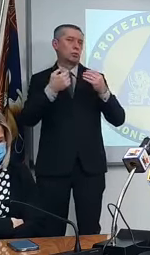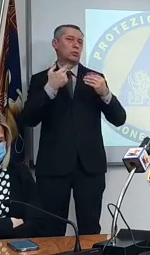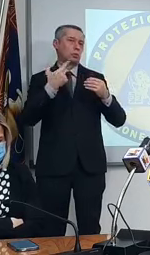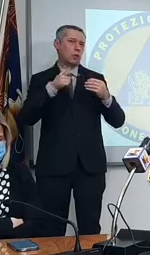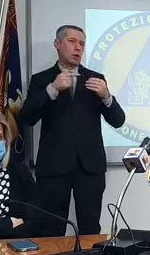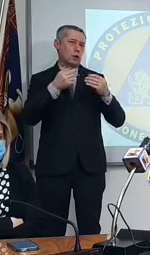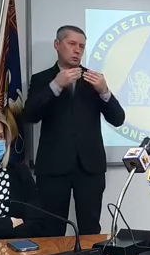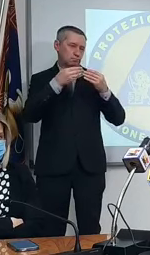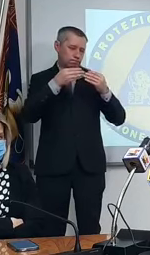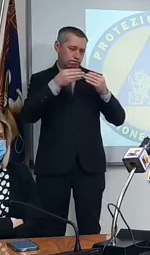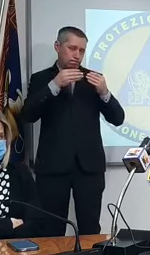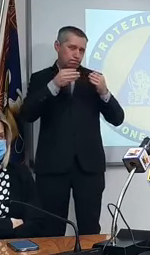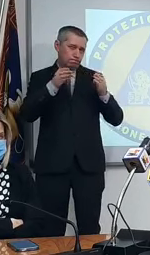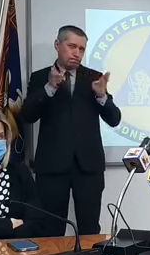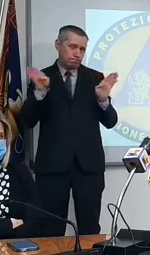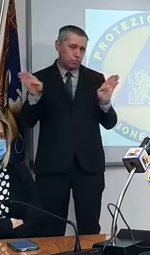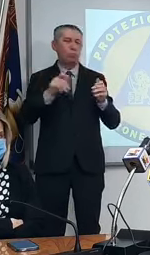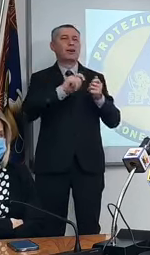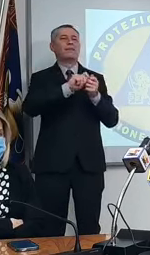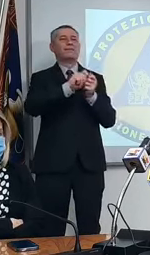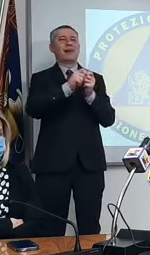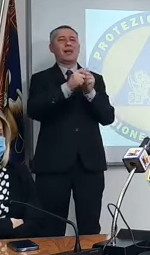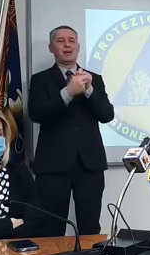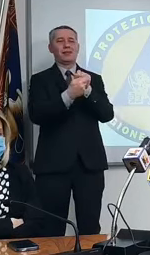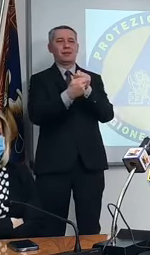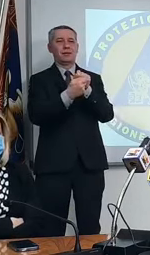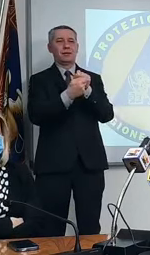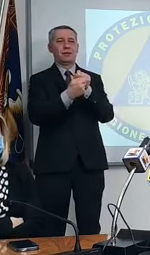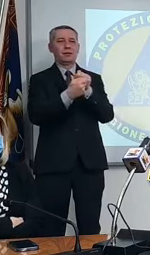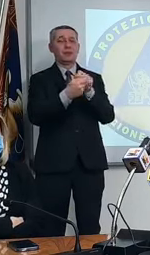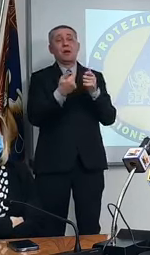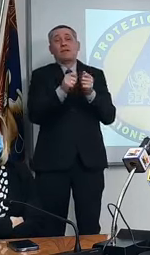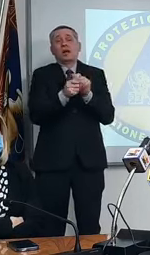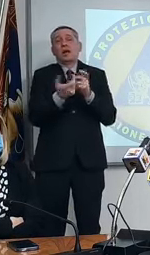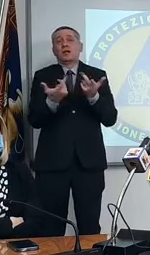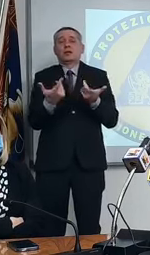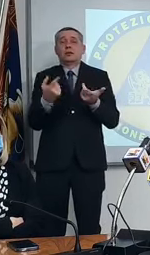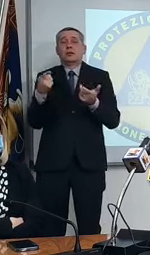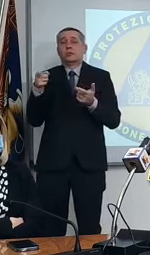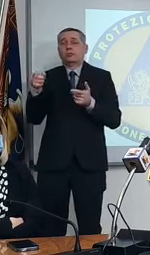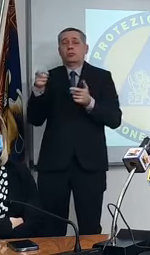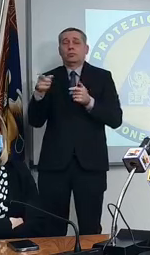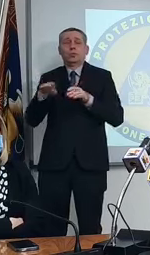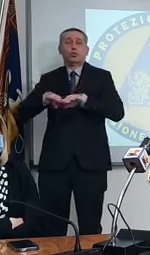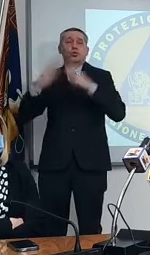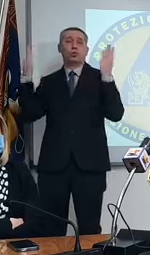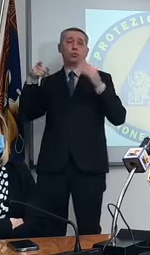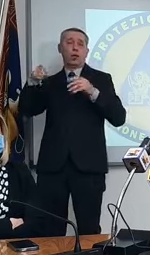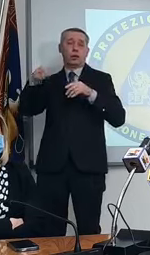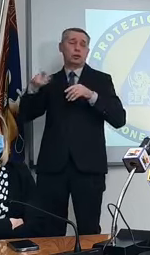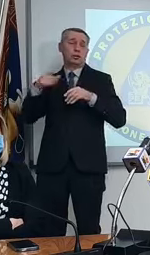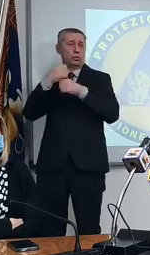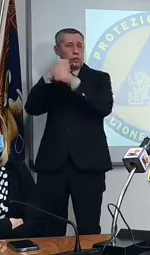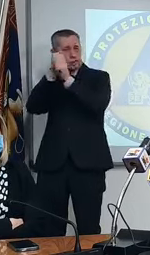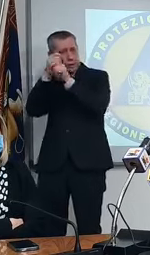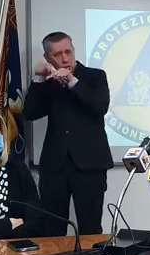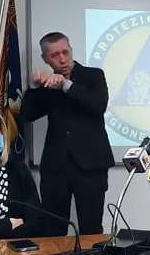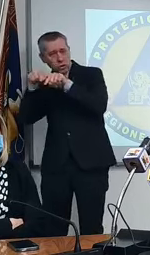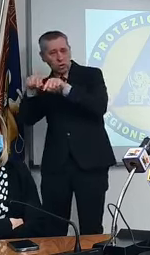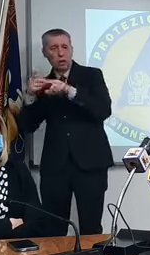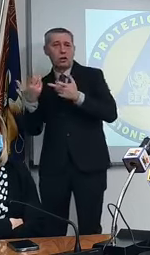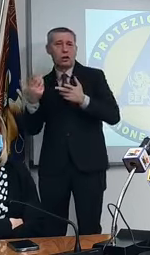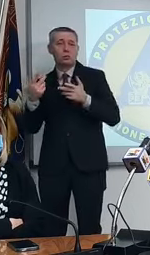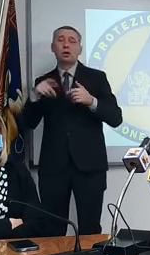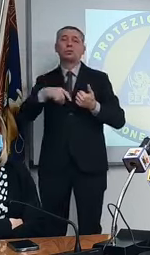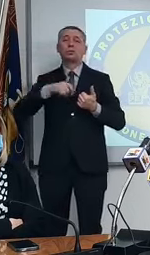rispetto alle varianti ma il tema delle varianti è un tema che è nato nel mondo della diagnostica di recente oltretutto però attualmente c'è